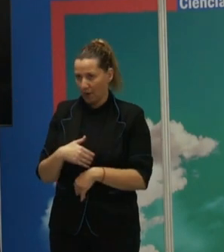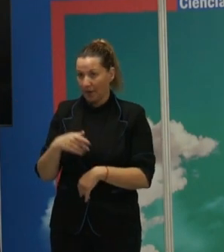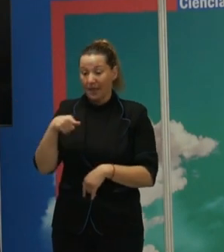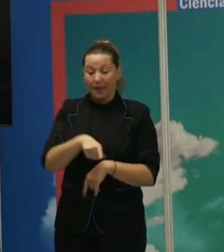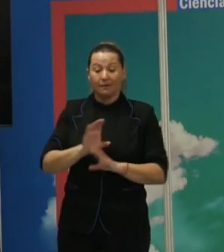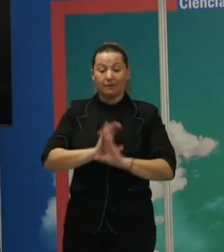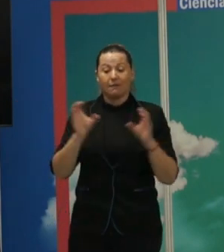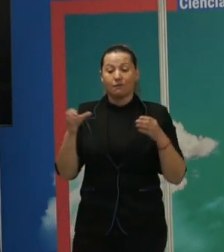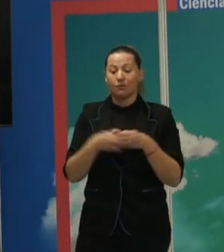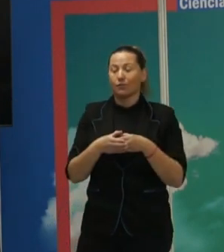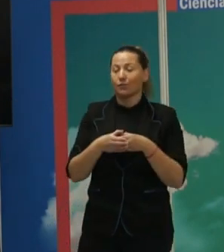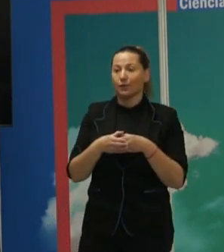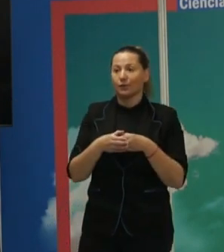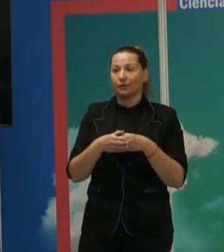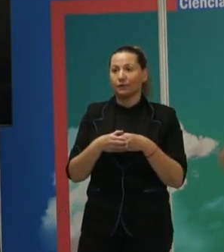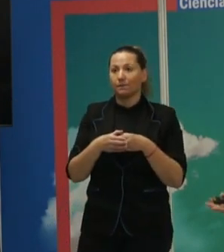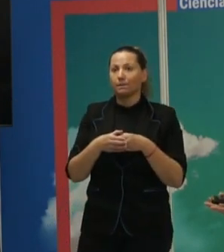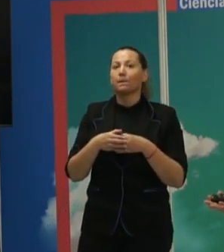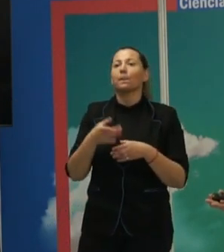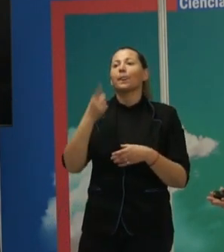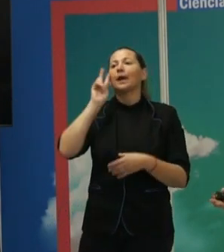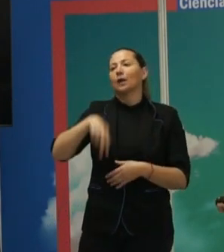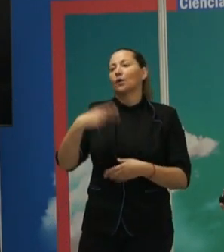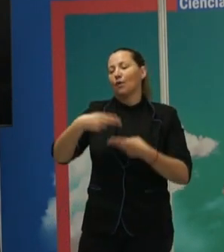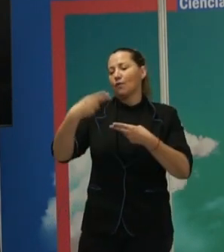reconoce como propia la frontera que ha creado con otro.